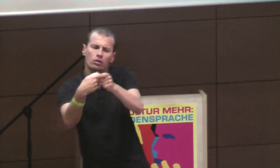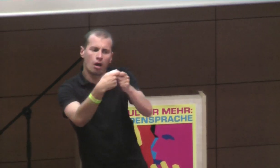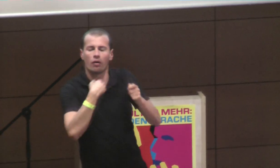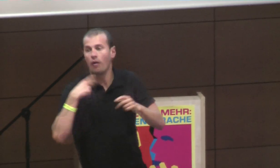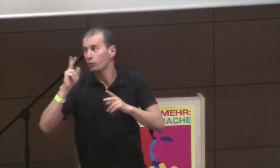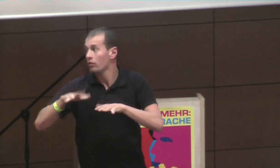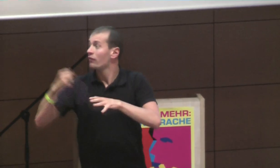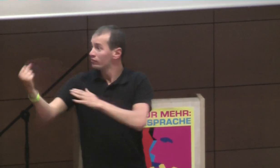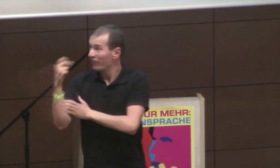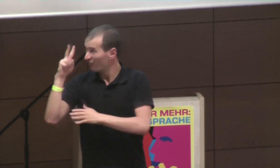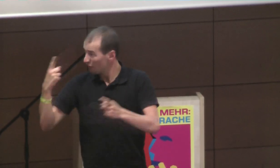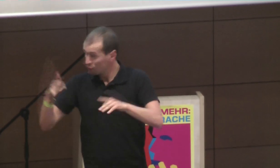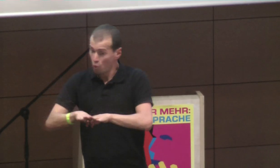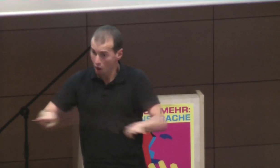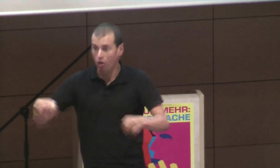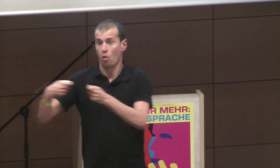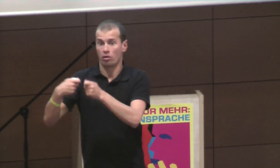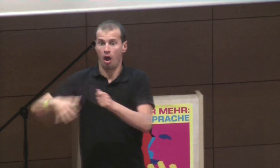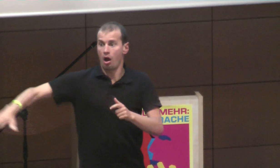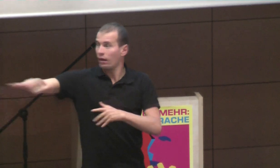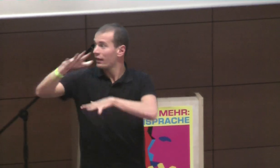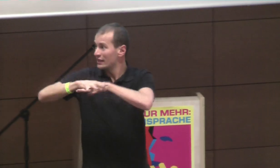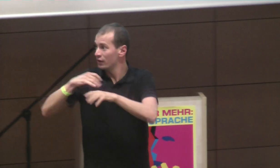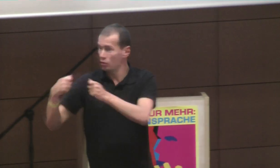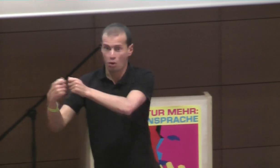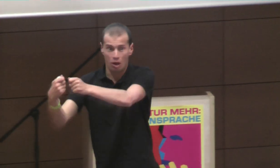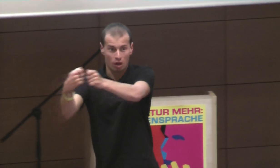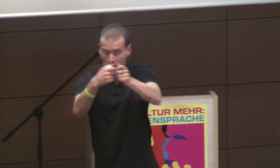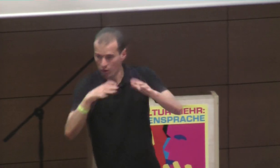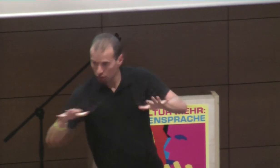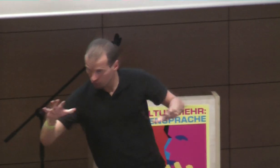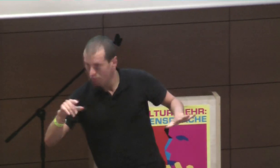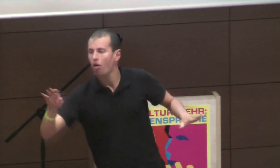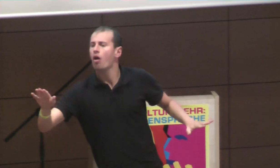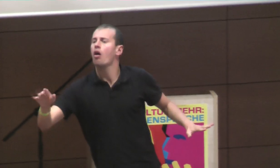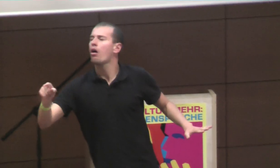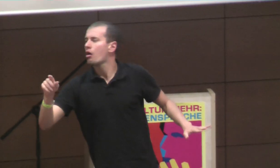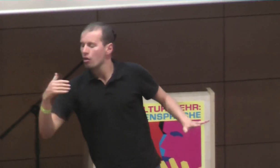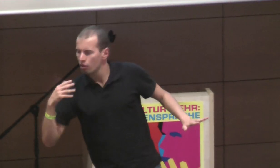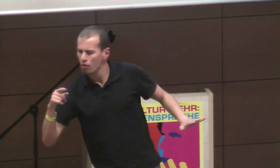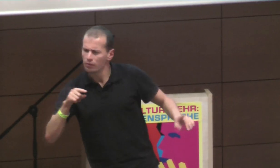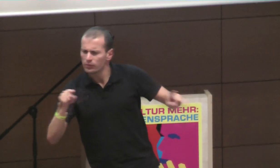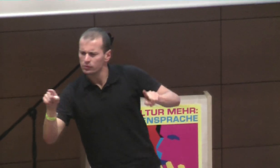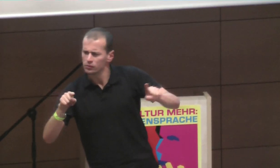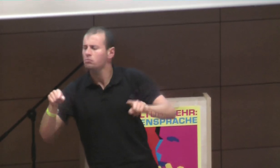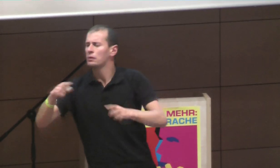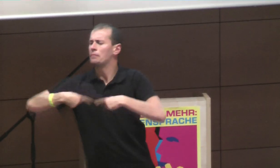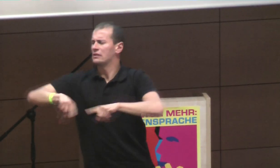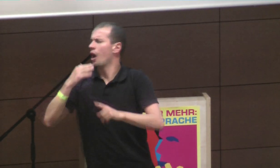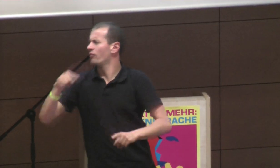ich hatte da schon so ein Netzwerk auf mir aufgebaut, und das ist natürlich eine ganz wichtige Grundlage, die man braucht im politischen Bereich, darum Netzwerke zu